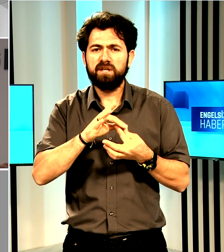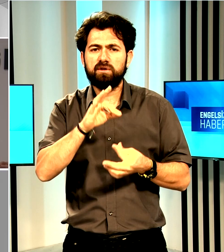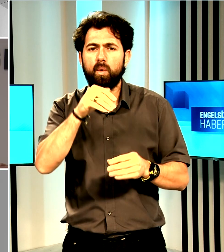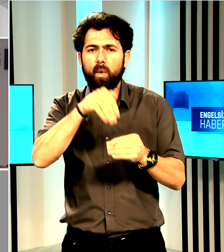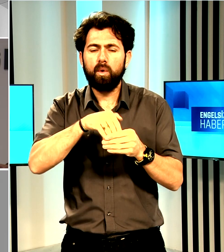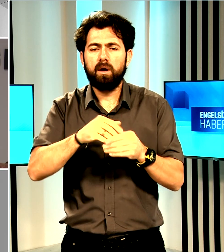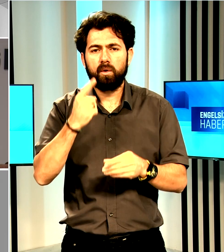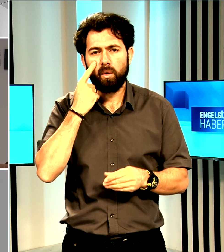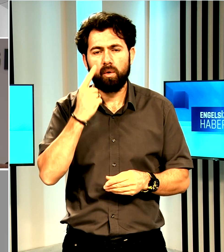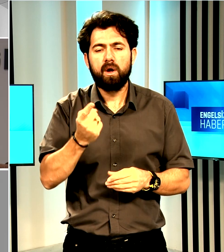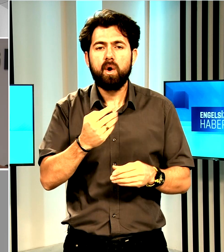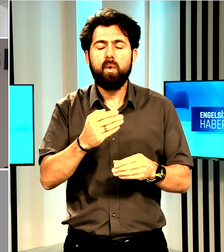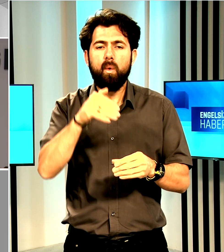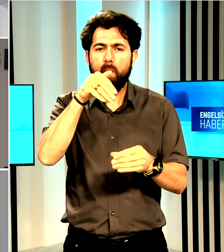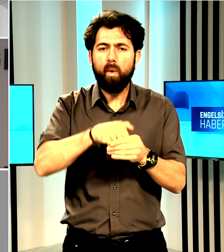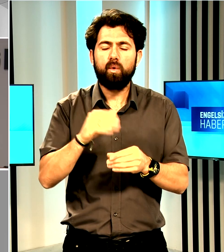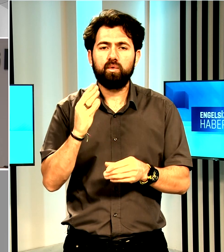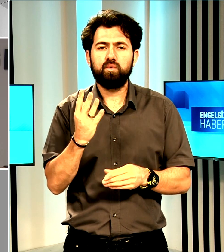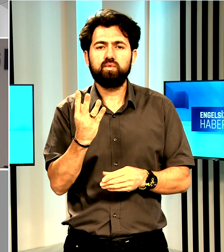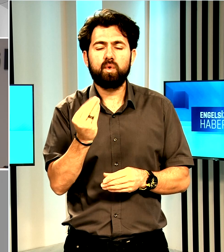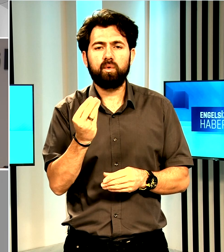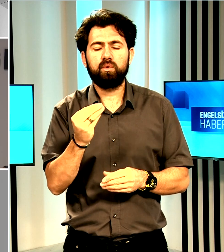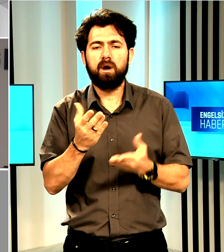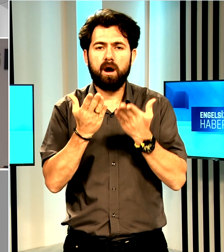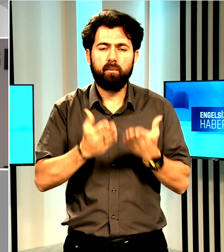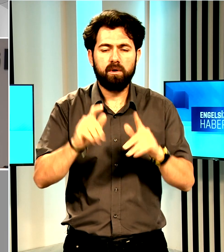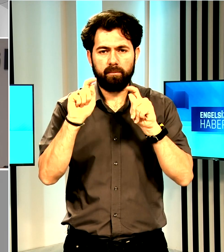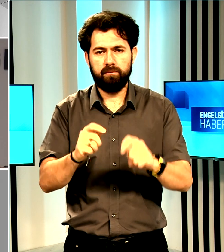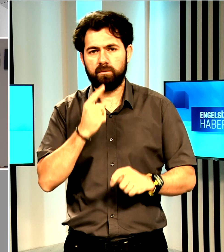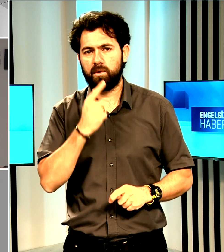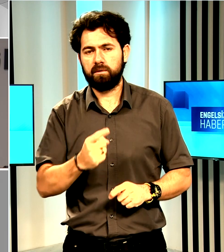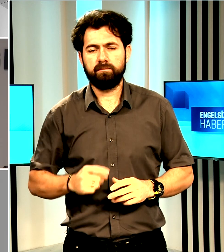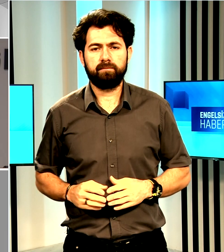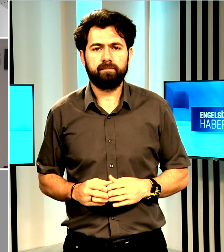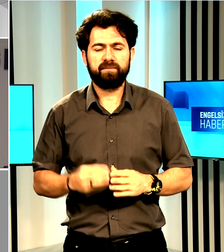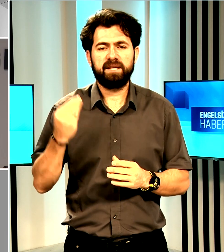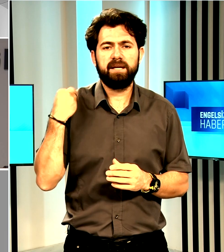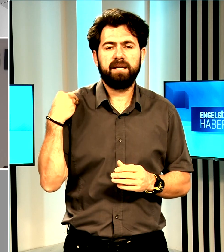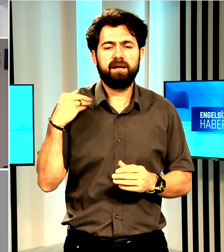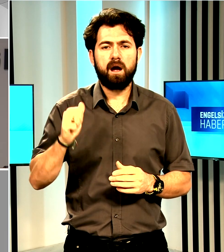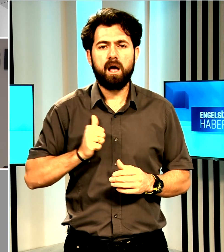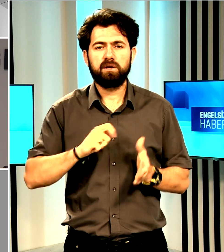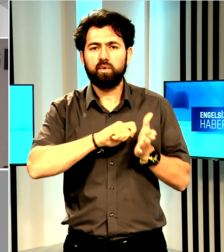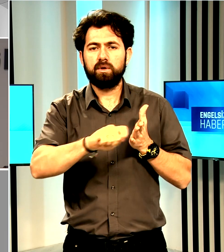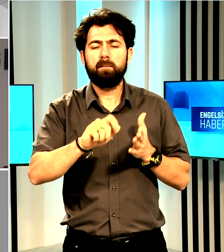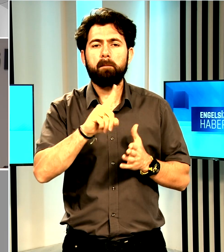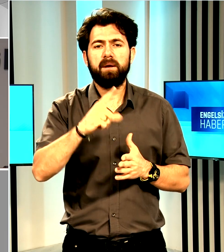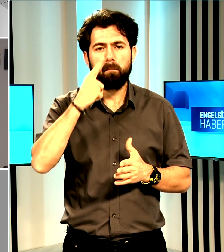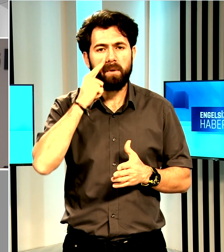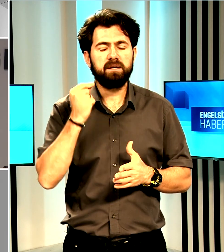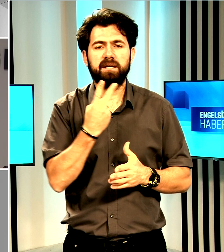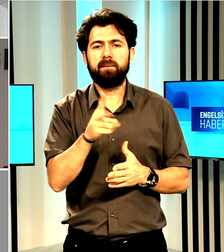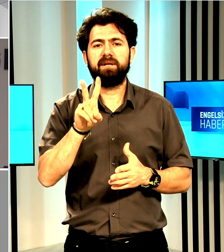oy çokluğuyla kabul edildiğini söyledi. Yeni asgari ücret 1 Mayıs